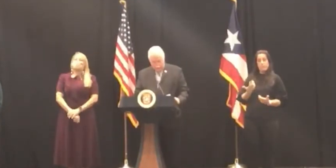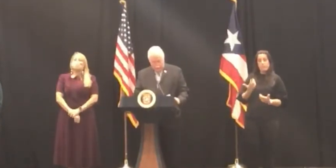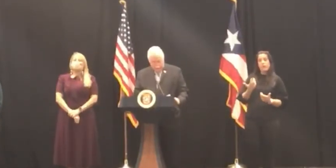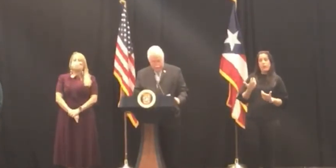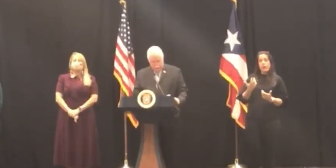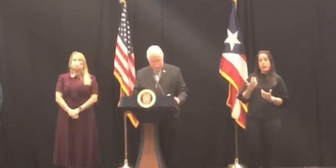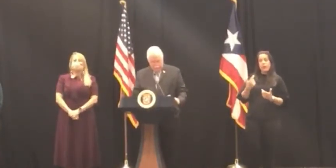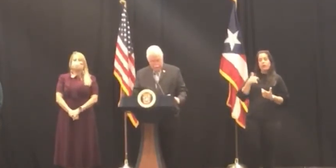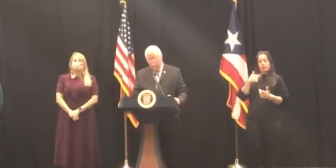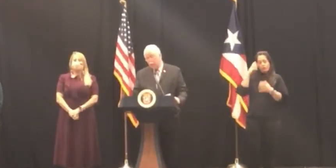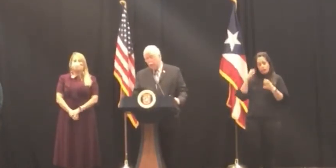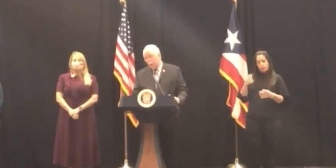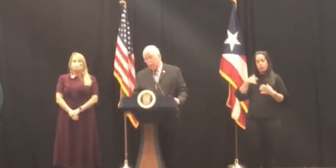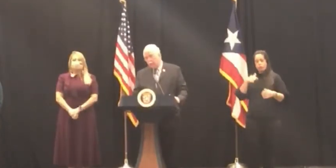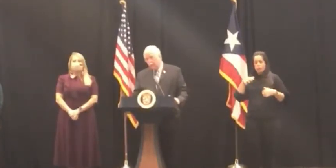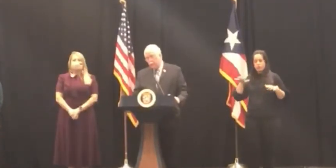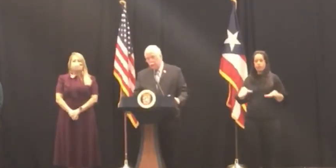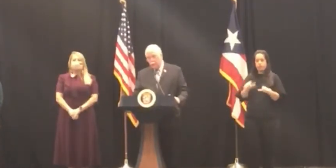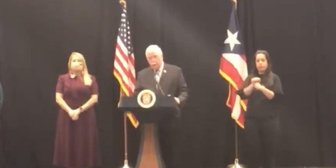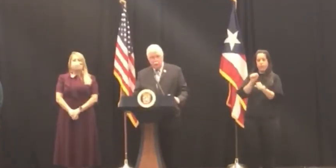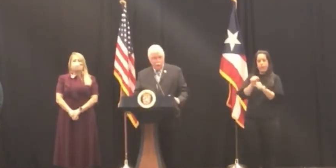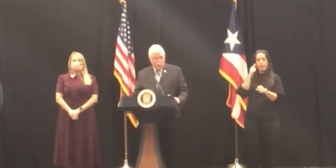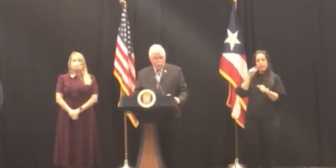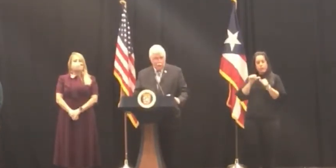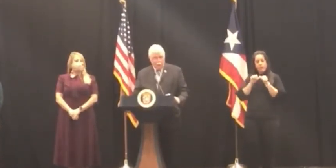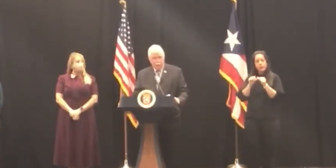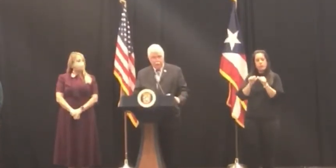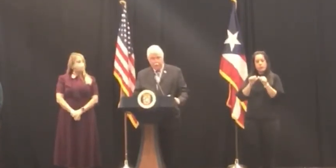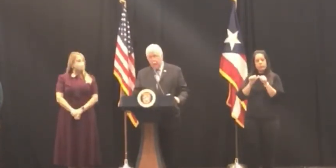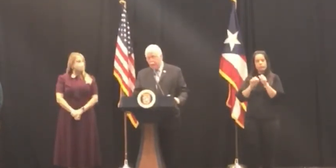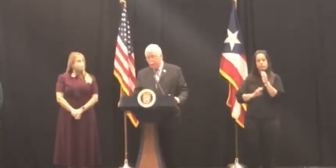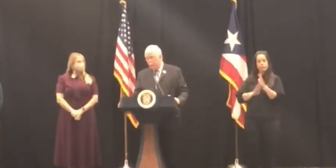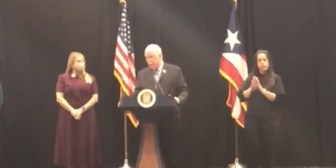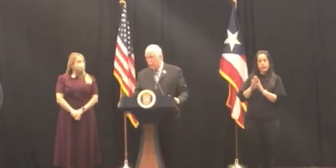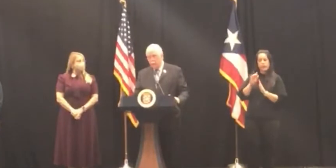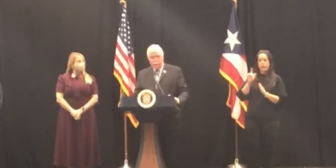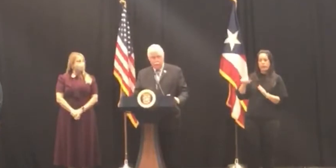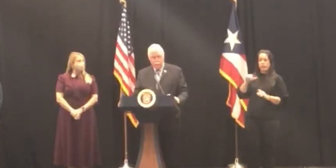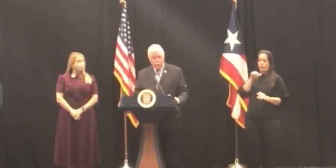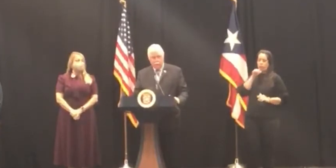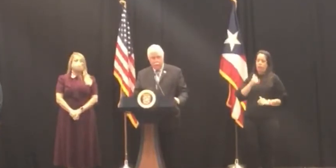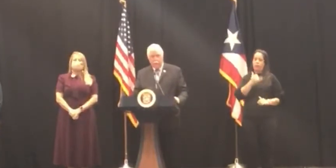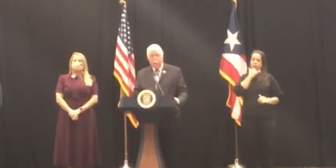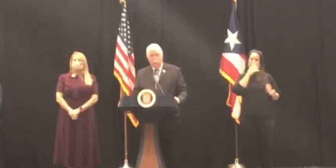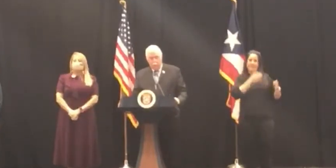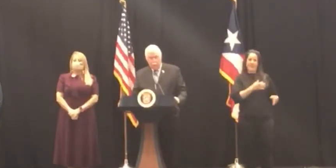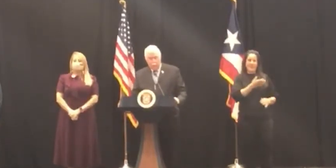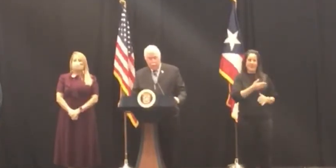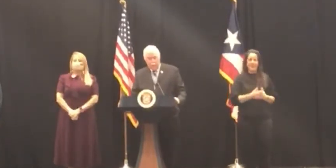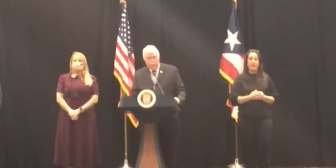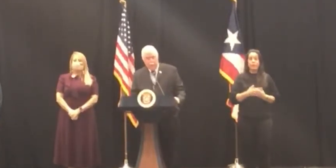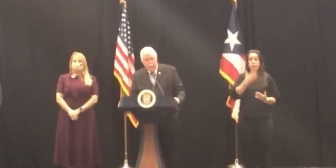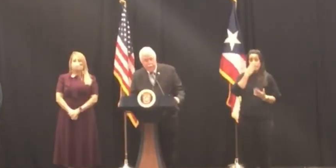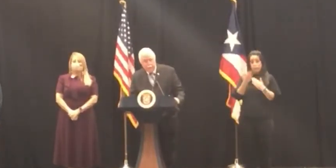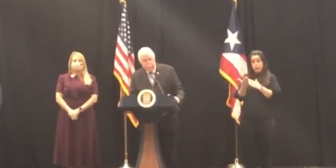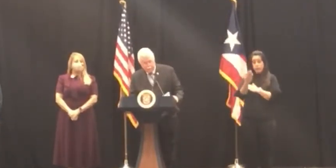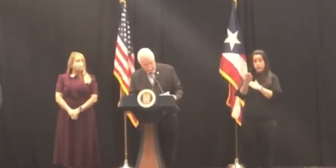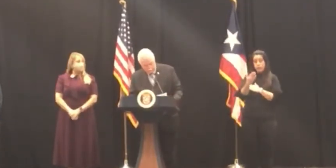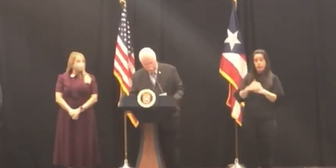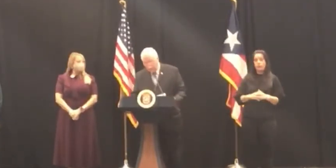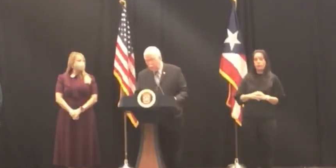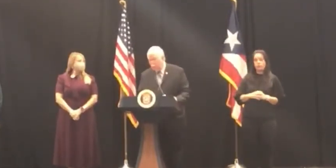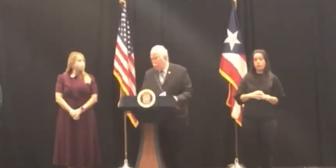que voy a trabajar intensamente para continuar esta labor y no hacerle quedar mal a usted buenos días y